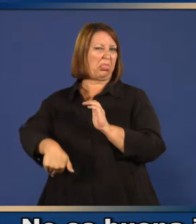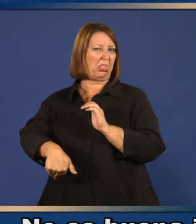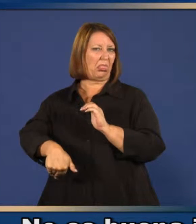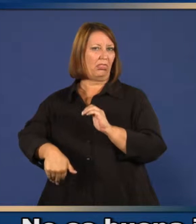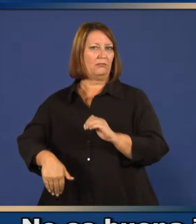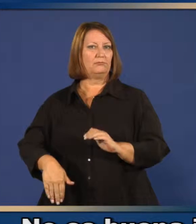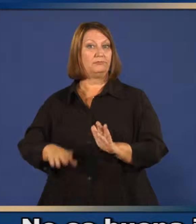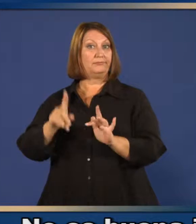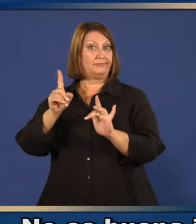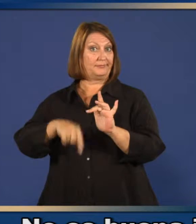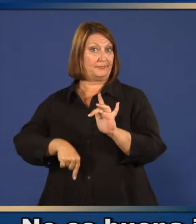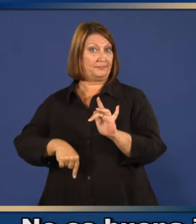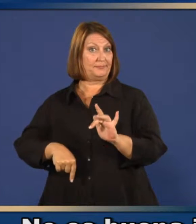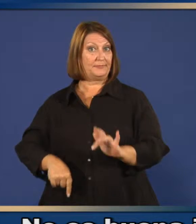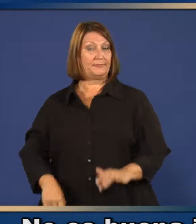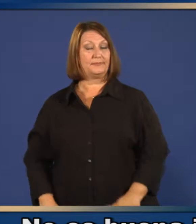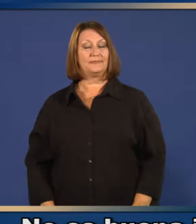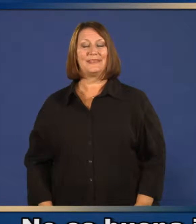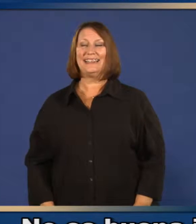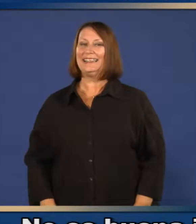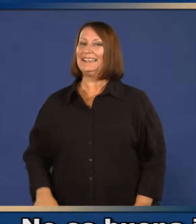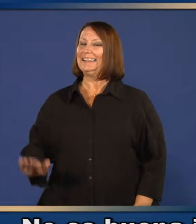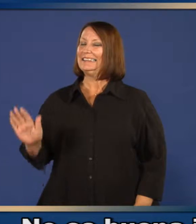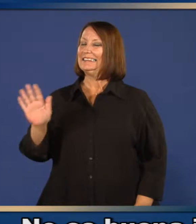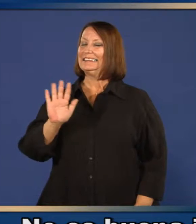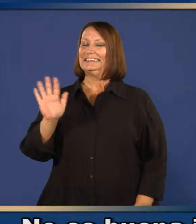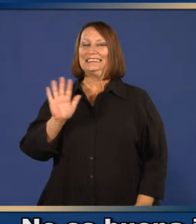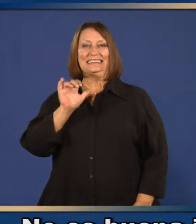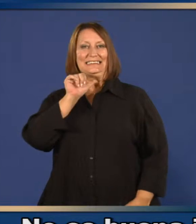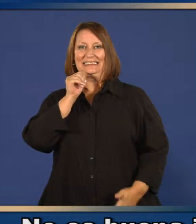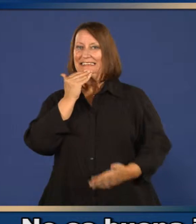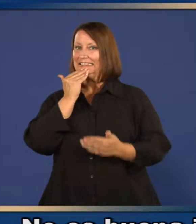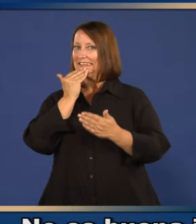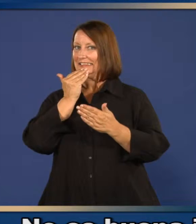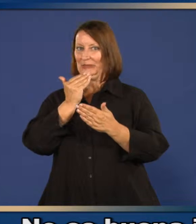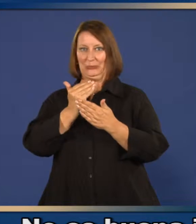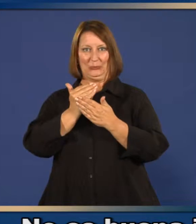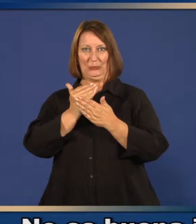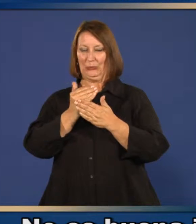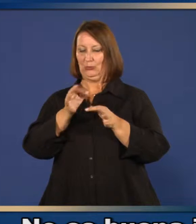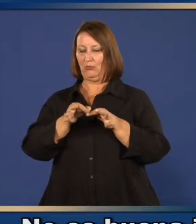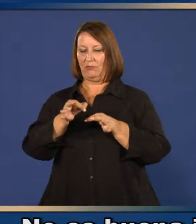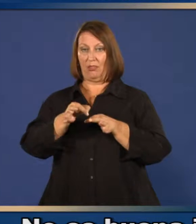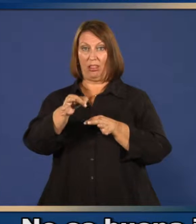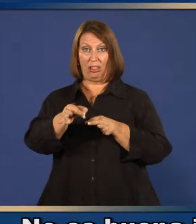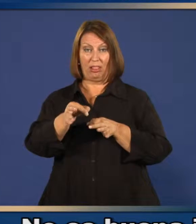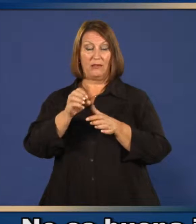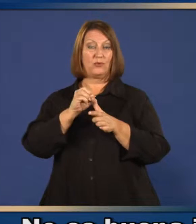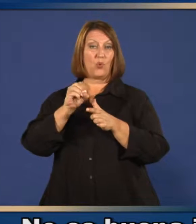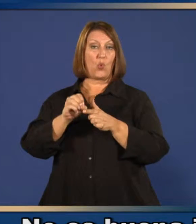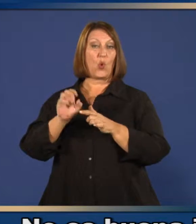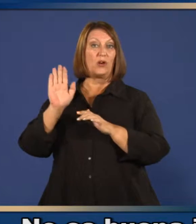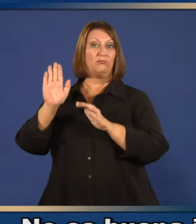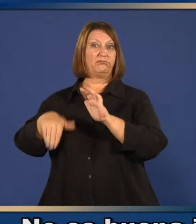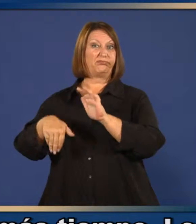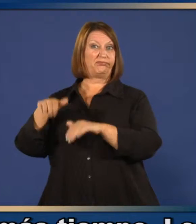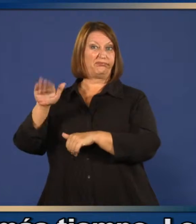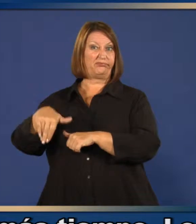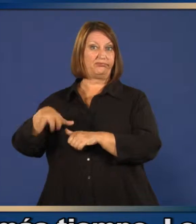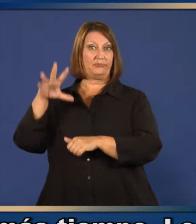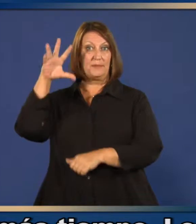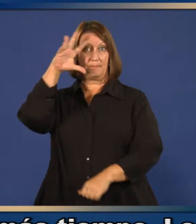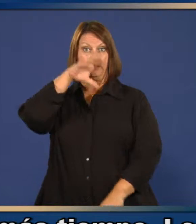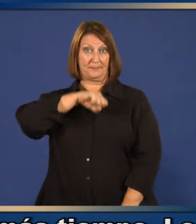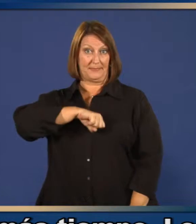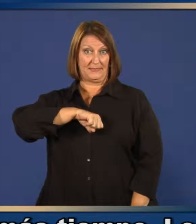vacunar o retrasar vacunar porque esto dejara a su hijo vulnerable a enfermedades durante más